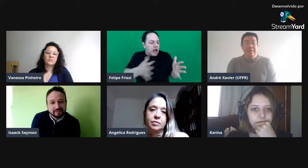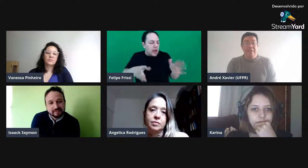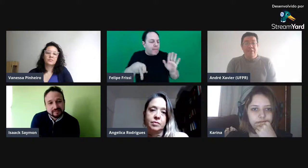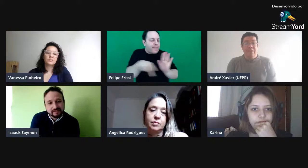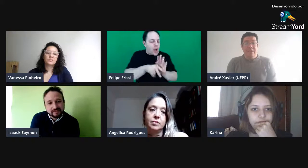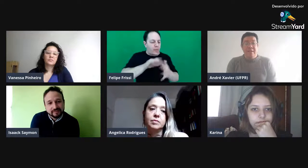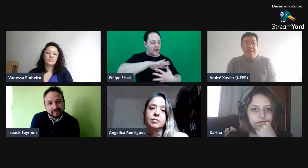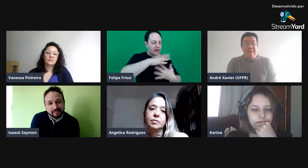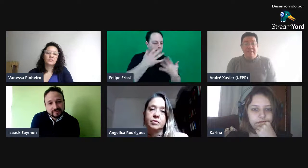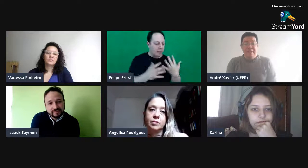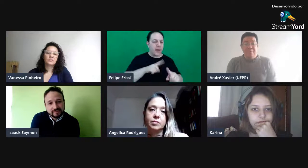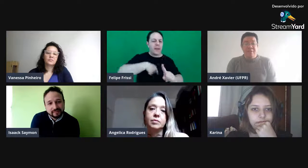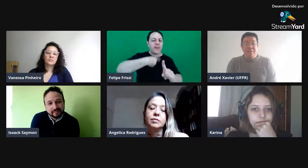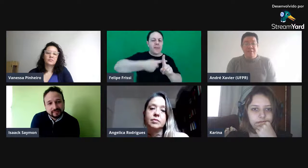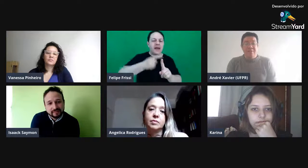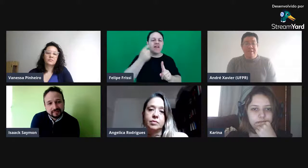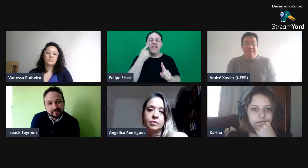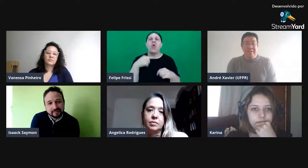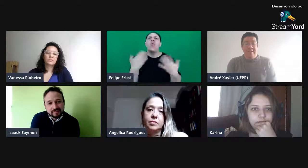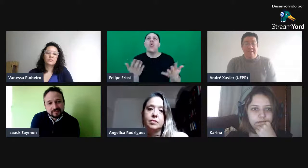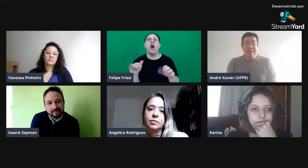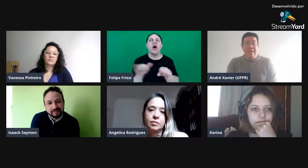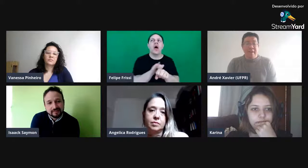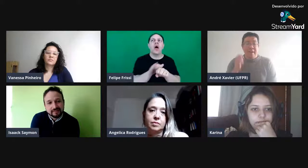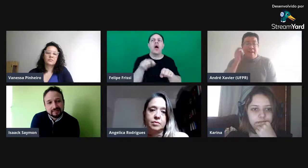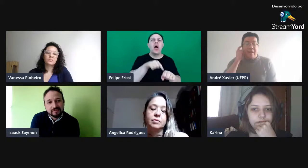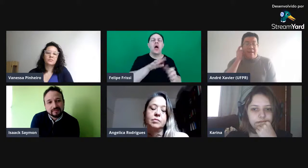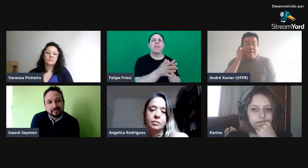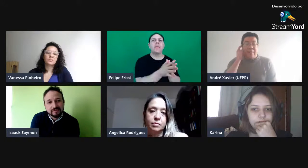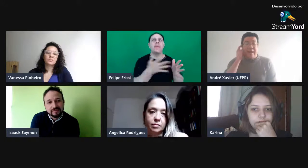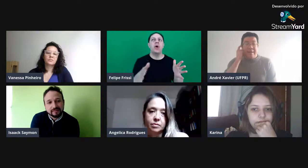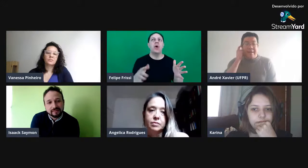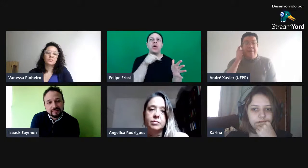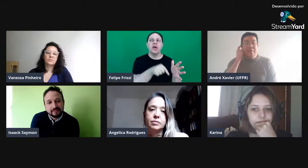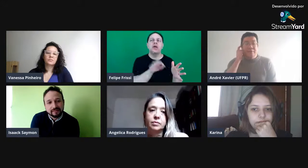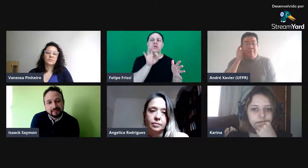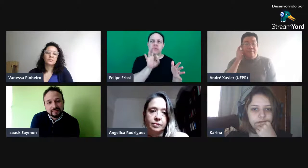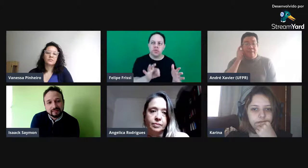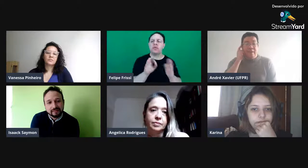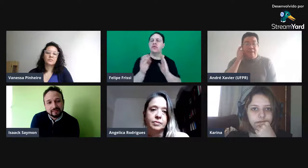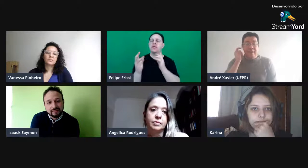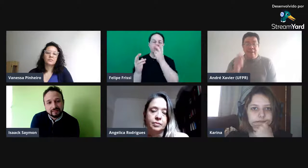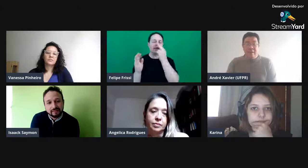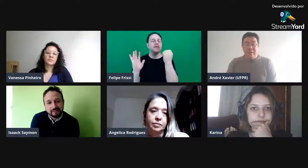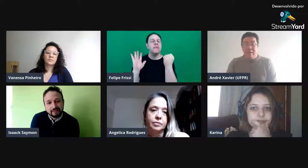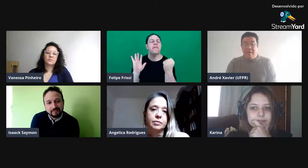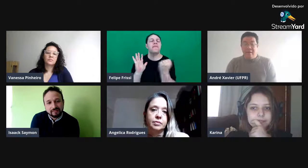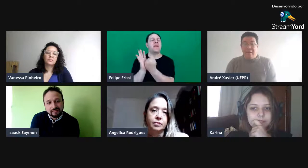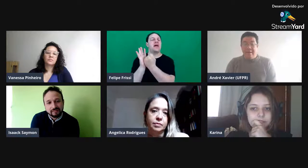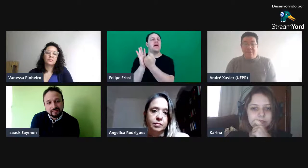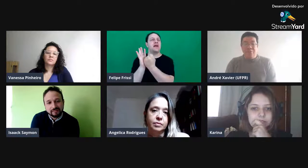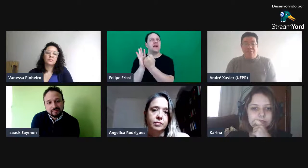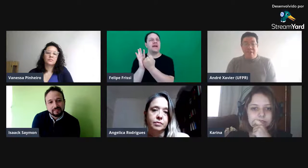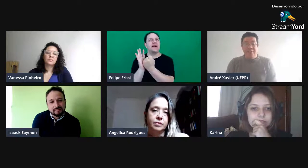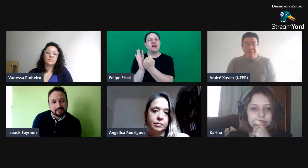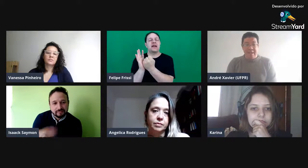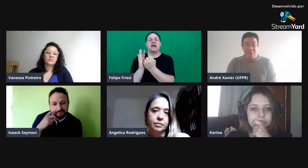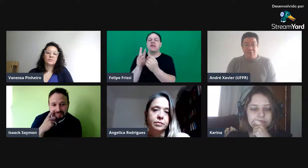ver de que maneira a prosódia está marcando esses diferentes graus de